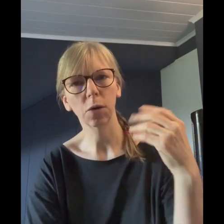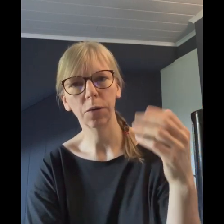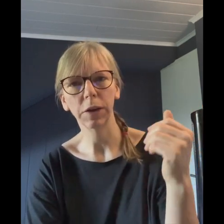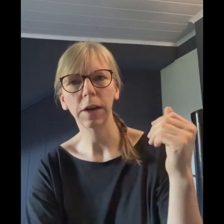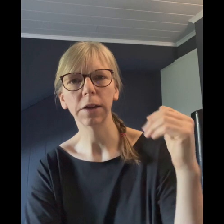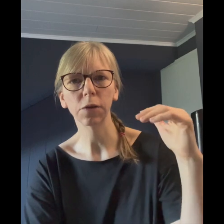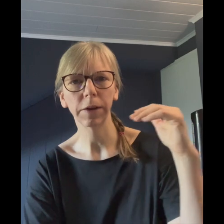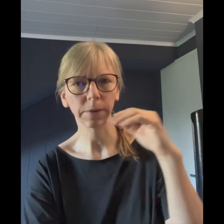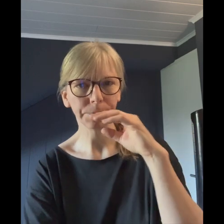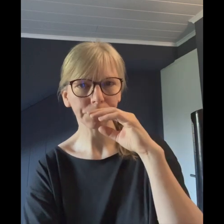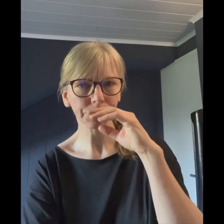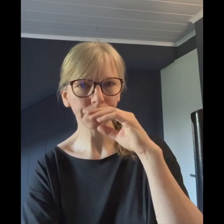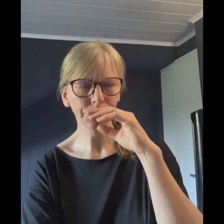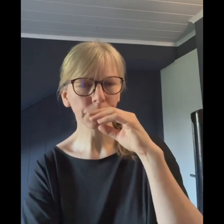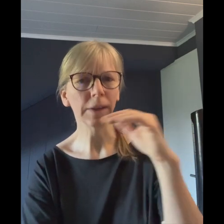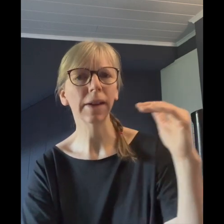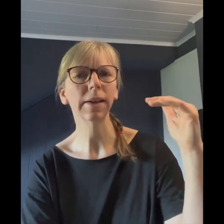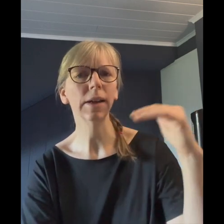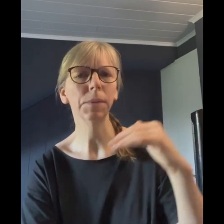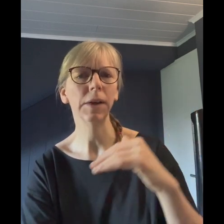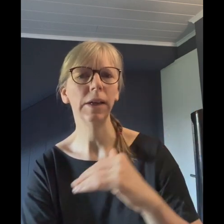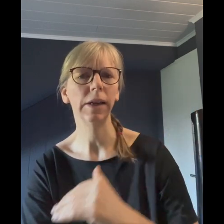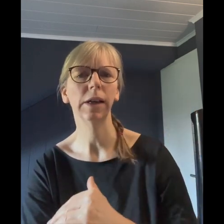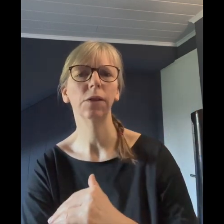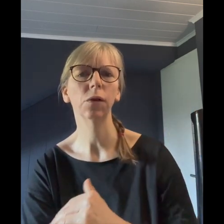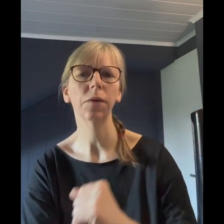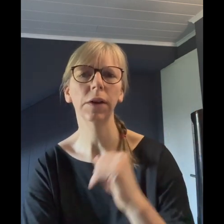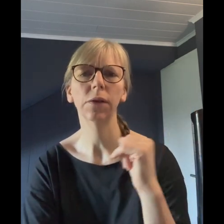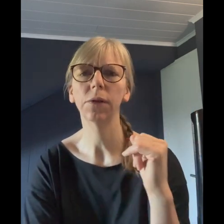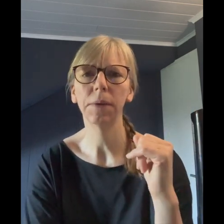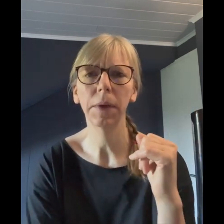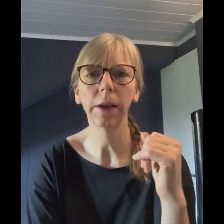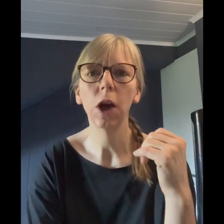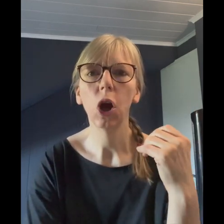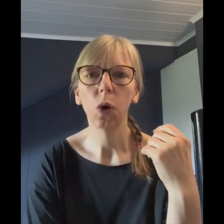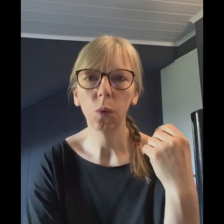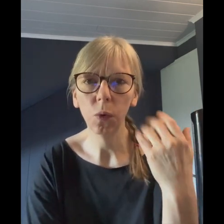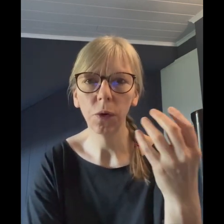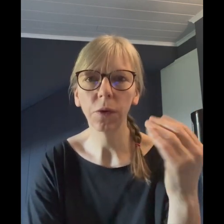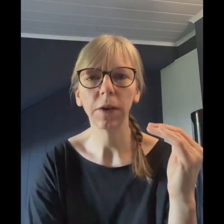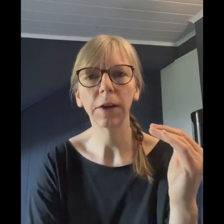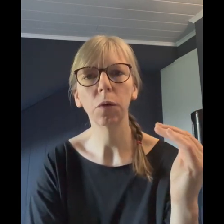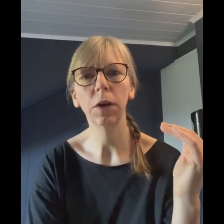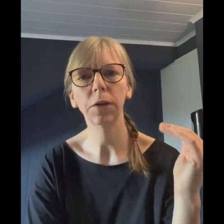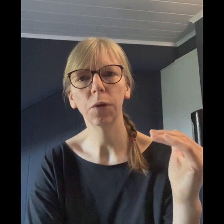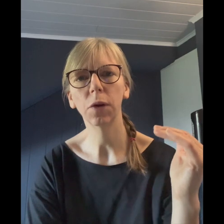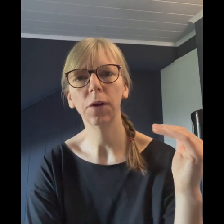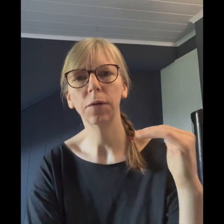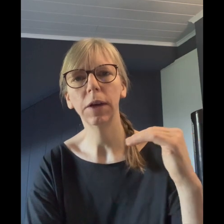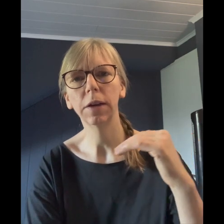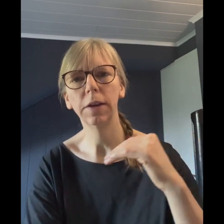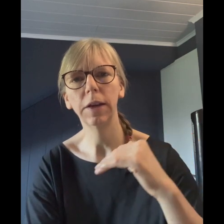häufig kalter Schweiß, tatsächlich mit den niedrigen Zuckerwerten zusammenhängt und natürlich fördern wir die